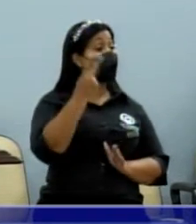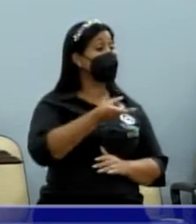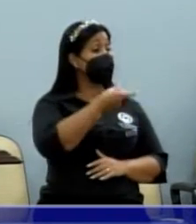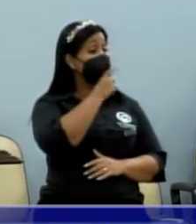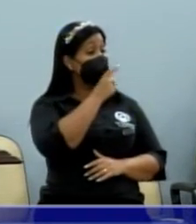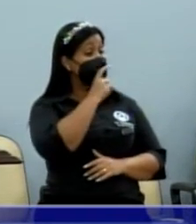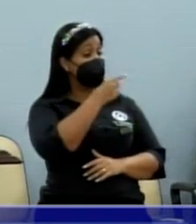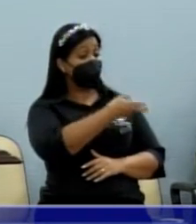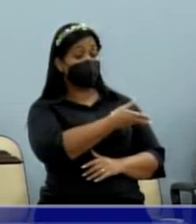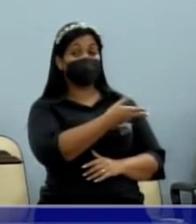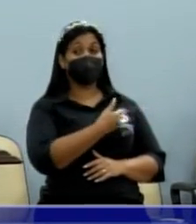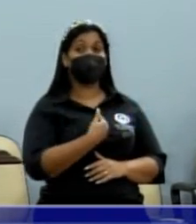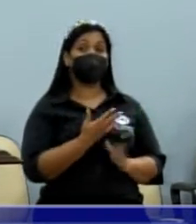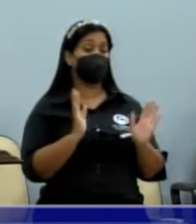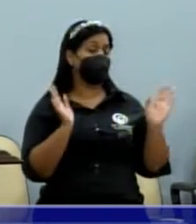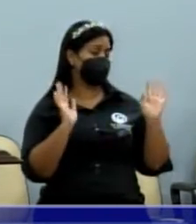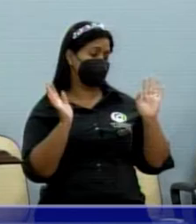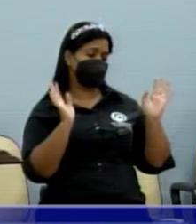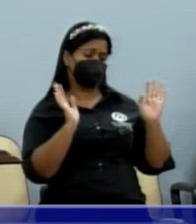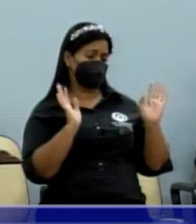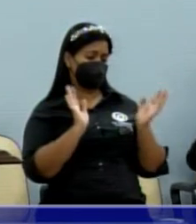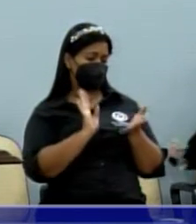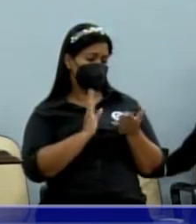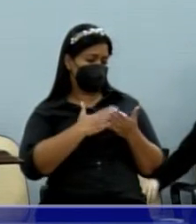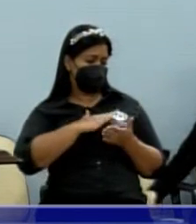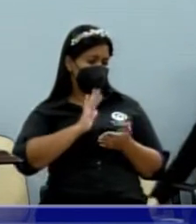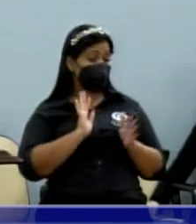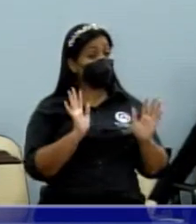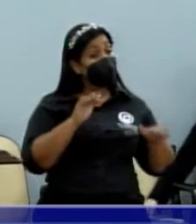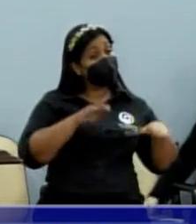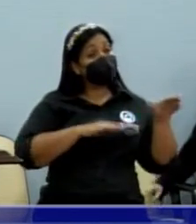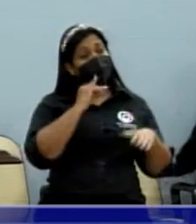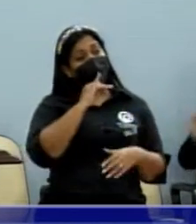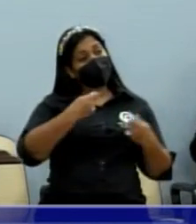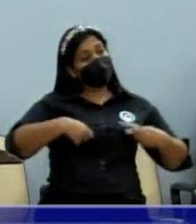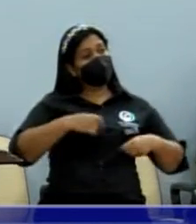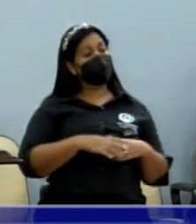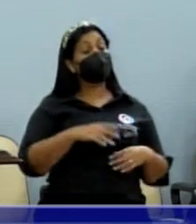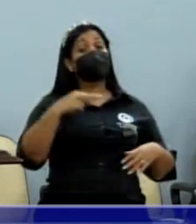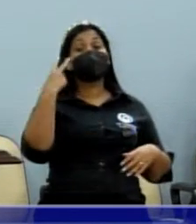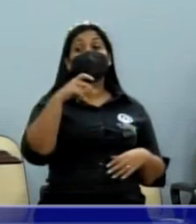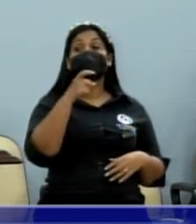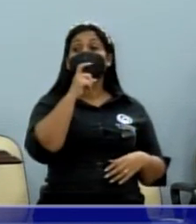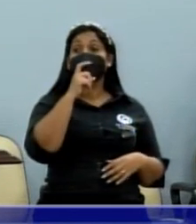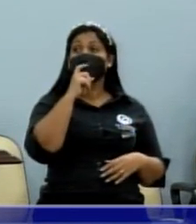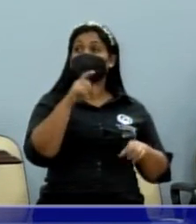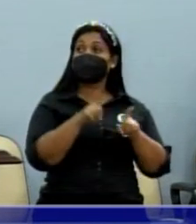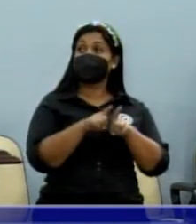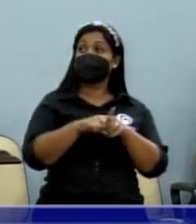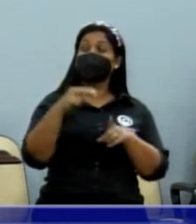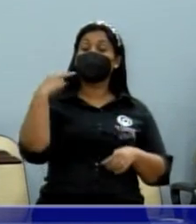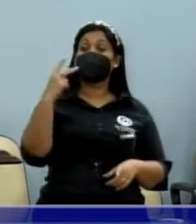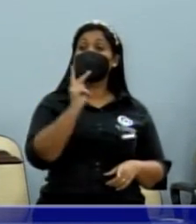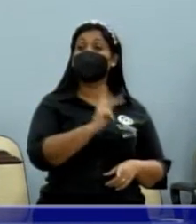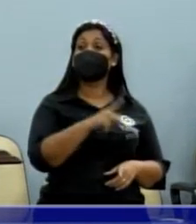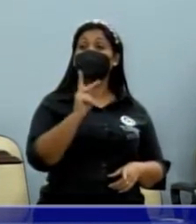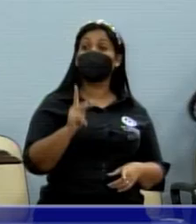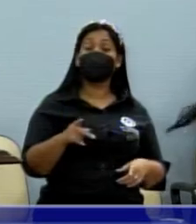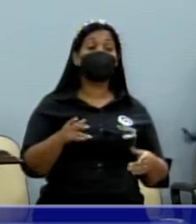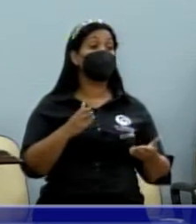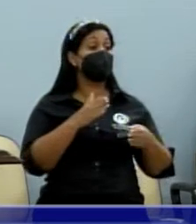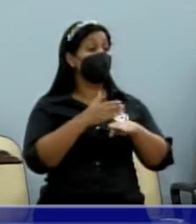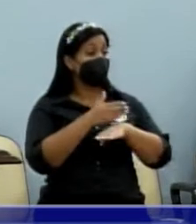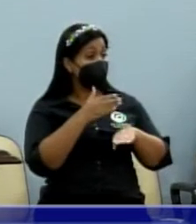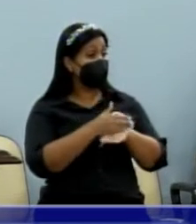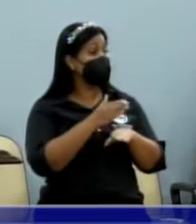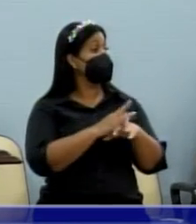Roberto, eu não sou, não gosto disso, mas às vezes você tem que falar com o vereador Pedro Roberto e o vereador Renato Pupo, participaram